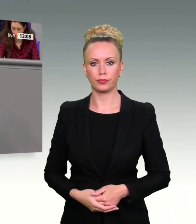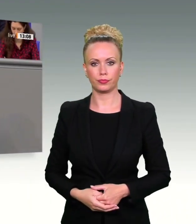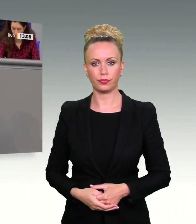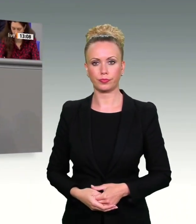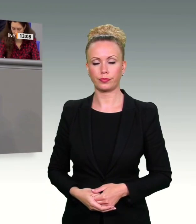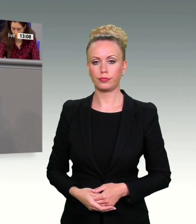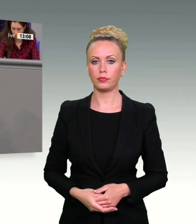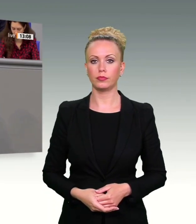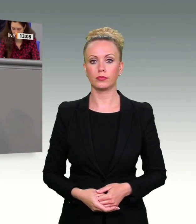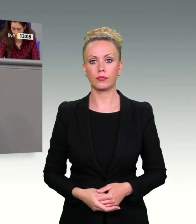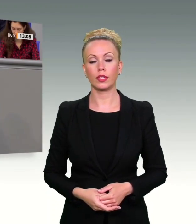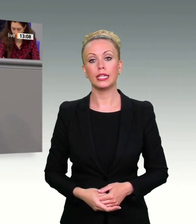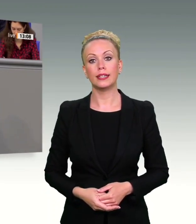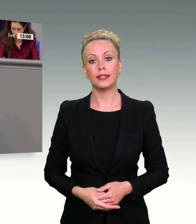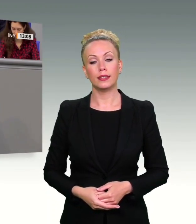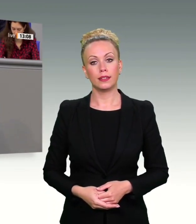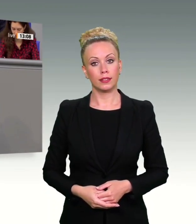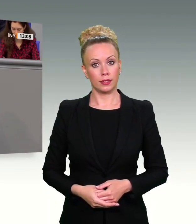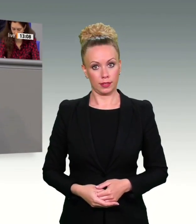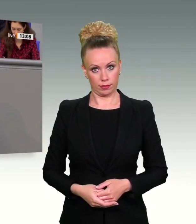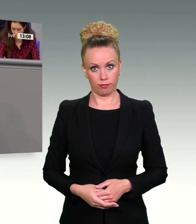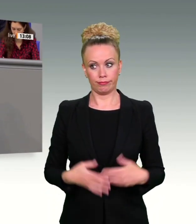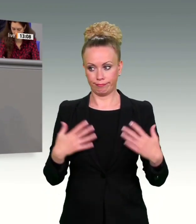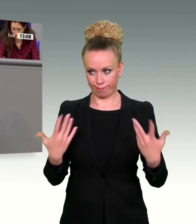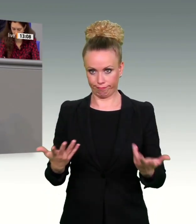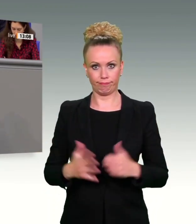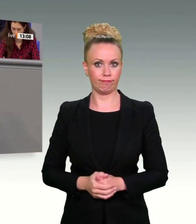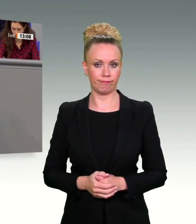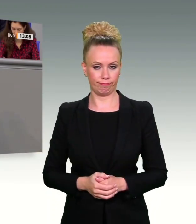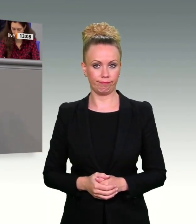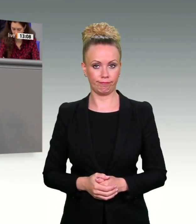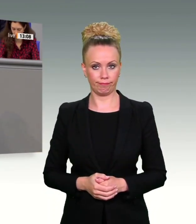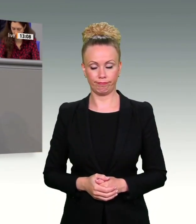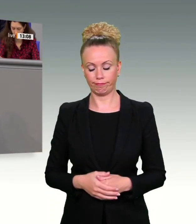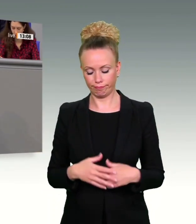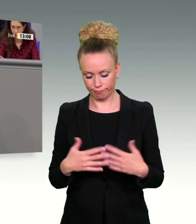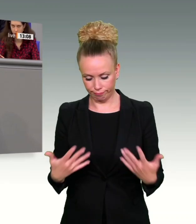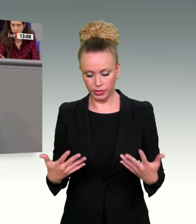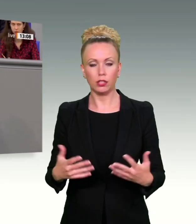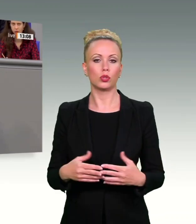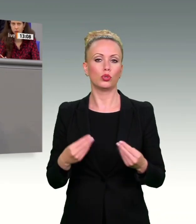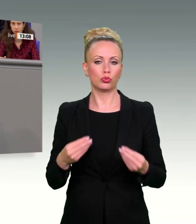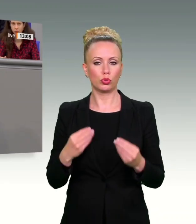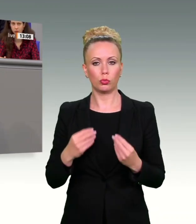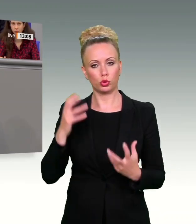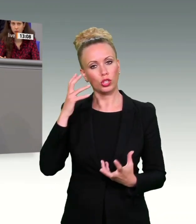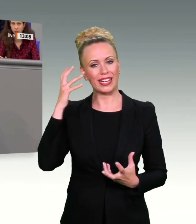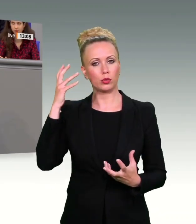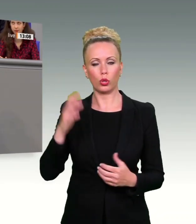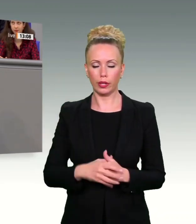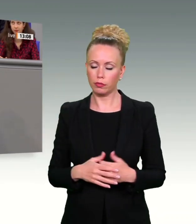Es ist ja ein beliebtes rhetorisches Mittel, wenn man in der Sache keine Argumente hat, ad personam zu argumentieren. Das kann man machen.